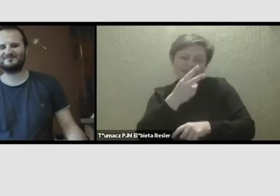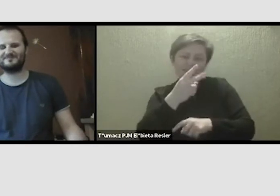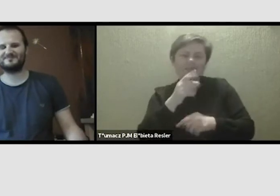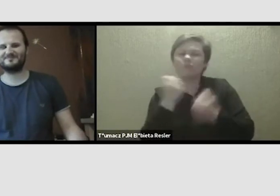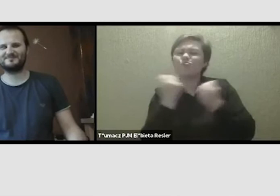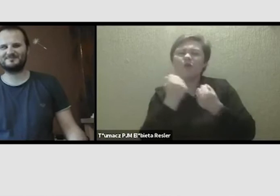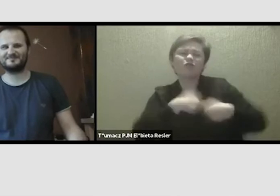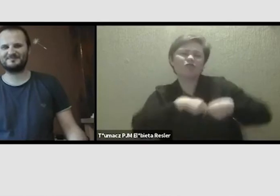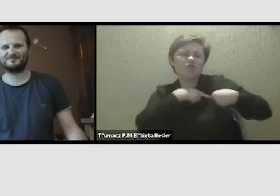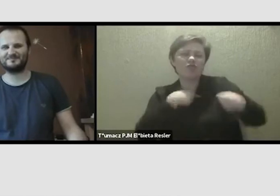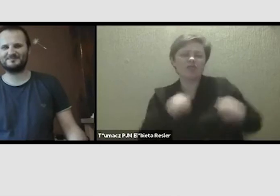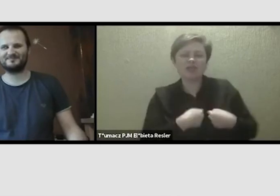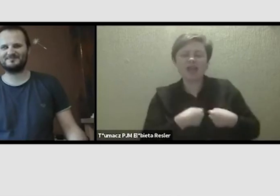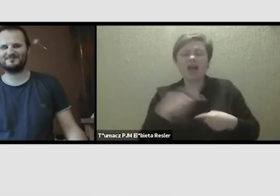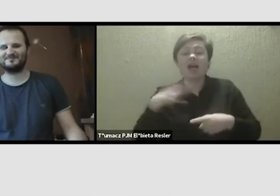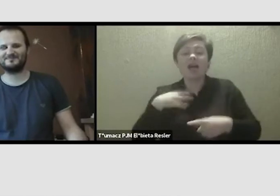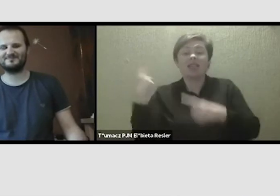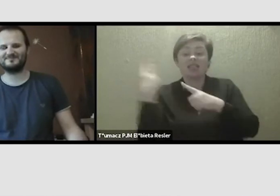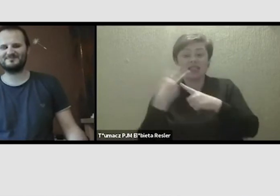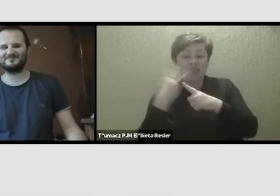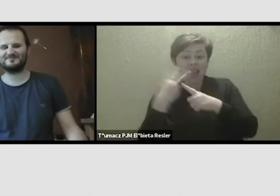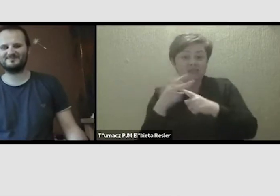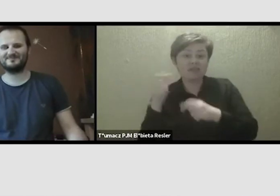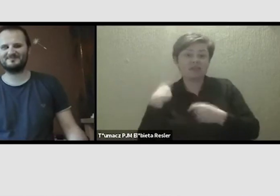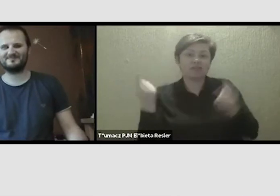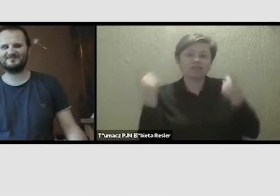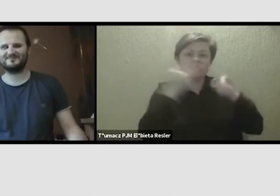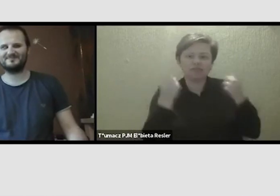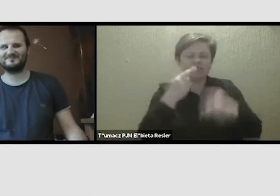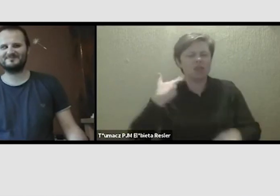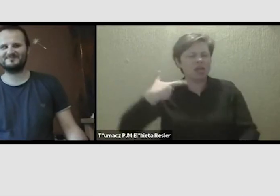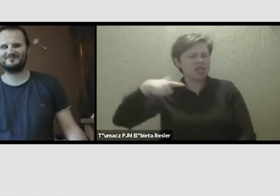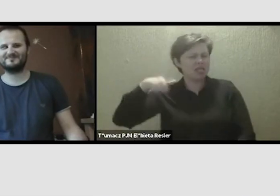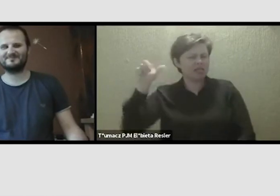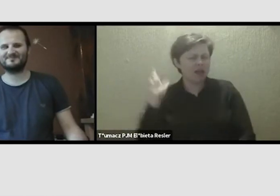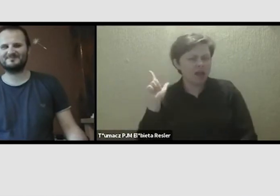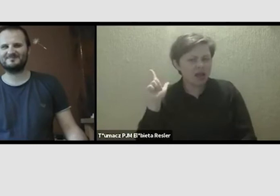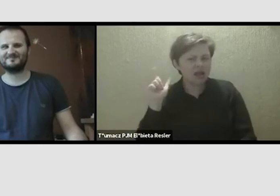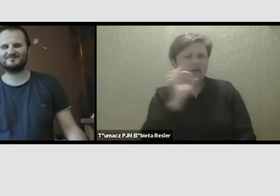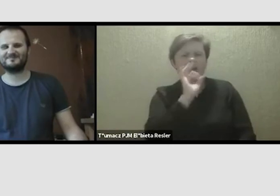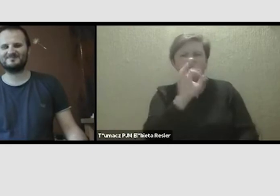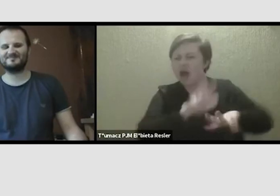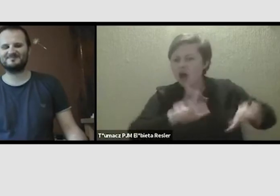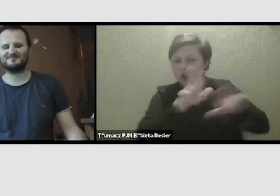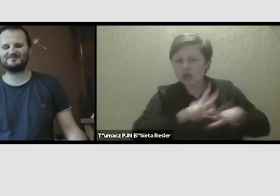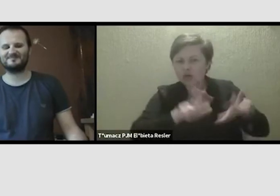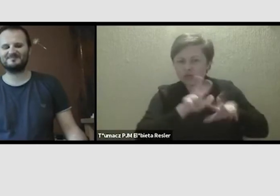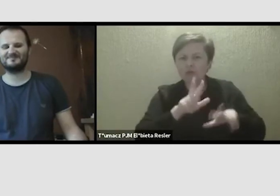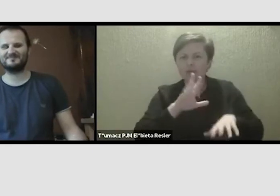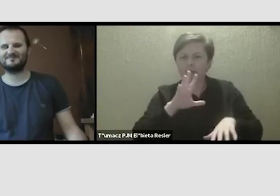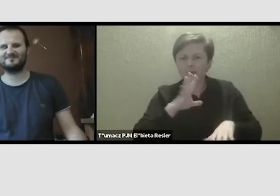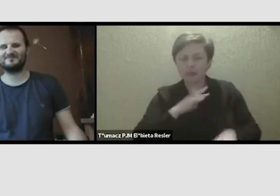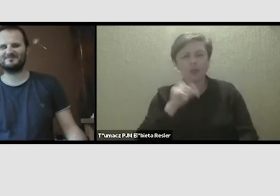Te ekipy telewizyjne przybywają do was dlatego, że dwa lata temu w waszej rodzinie pojawiły się